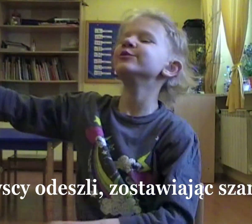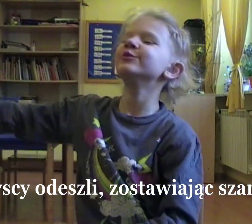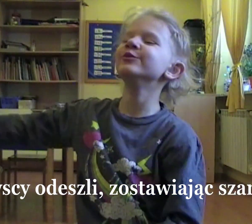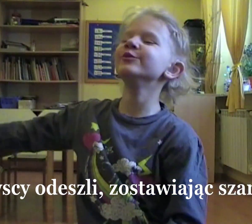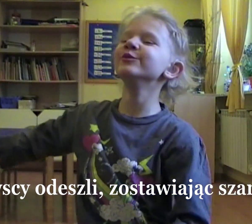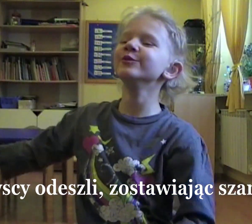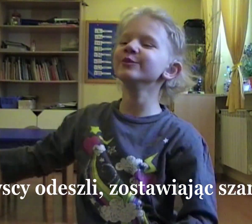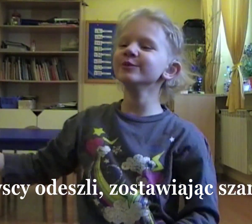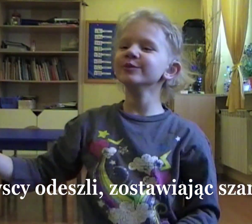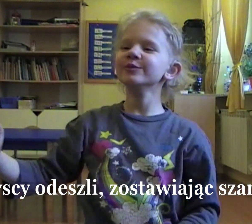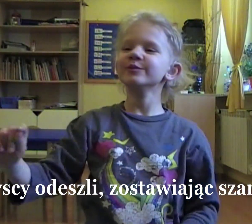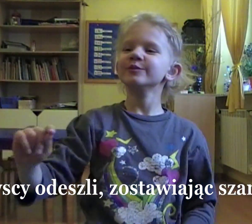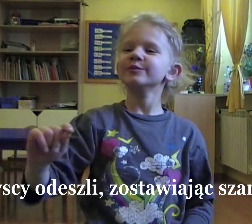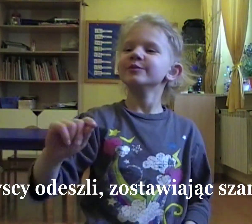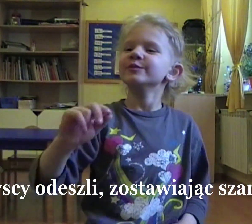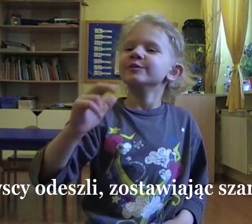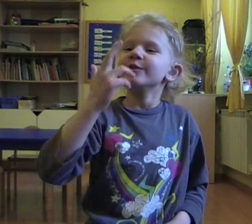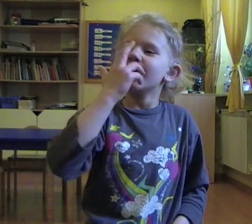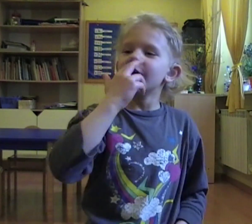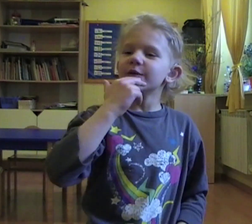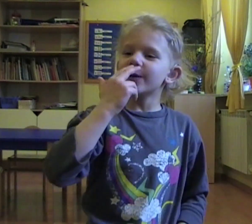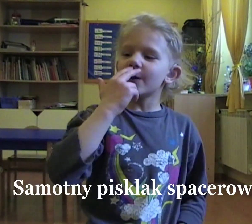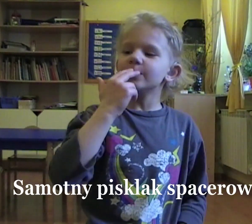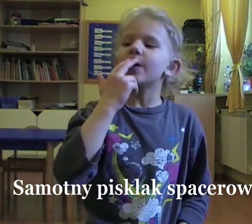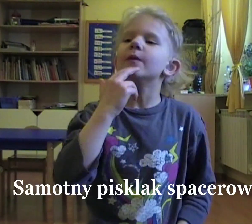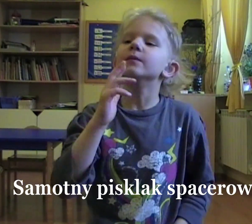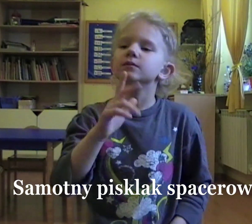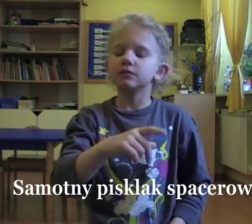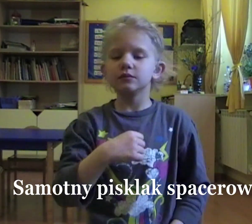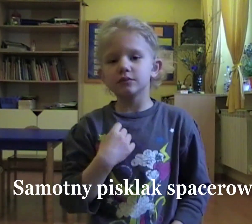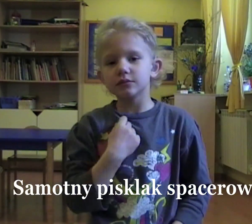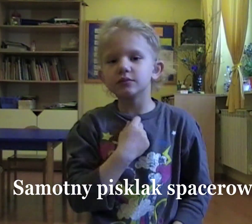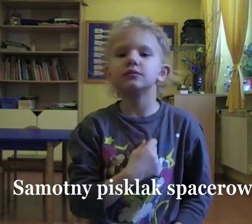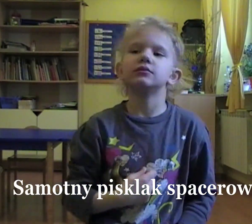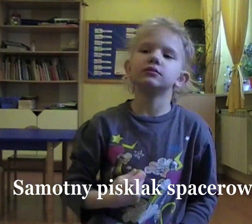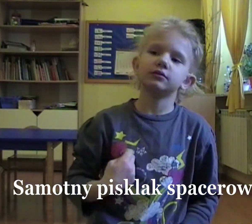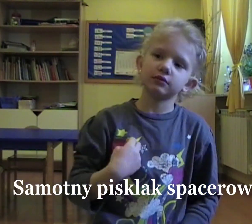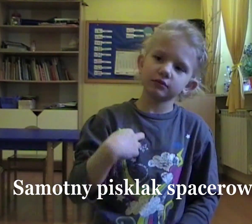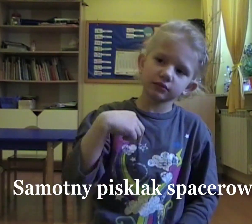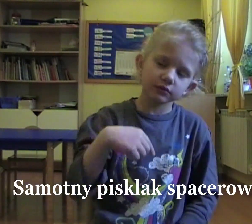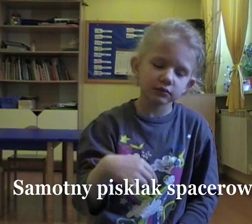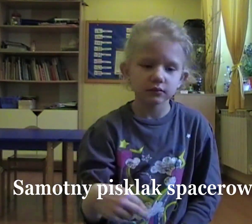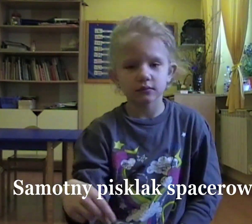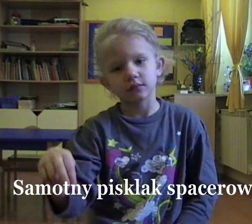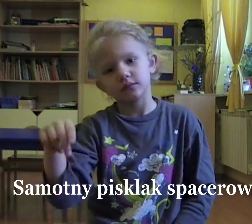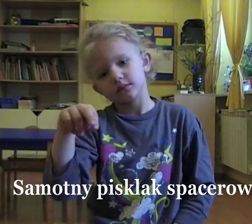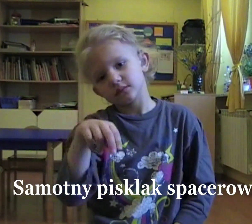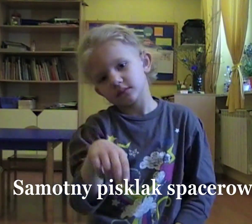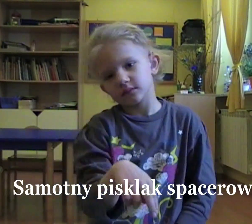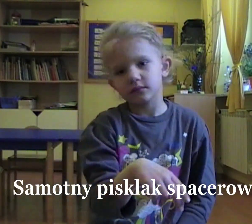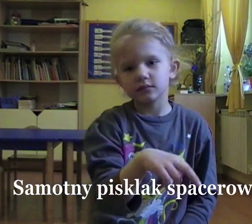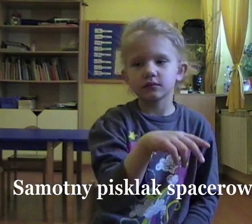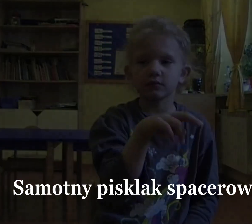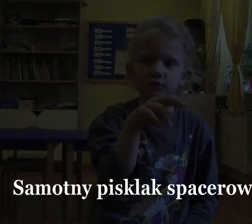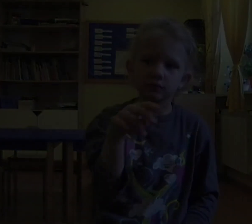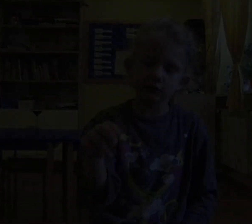Wszyscy odeszli, zostawiając szare piskle. Samotny pisklak spacerował.